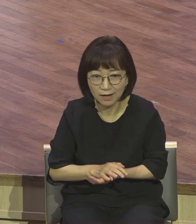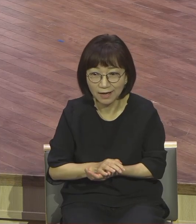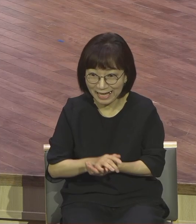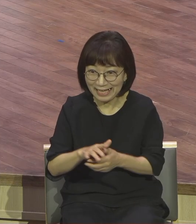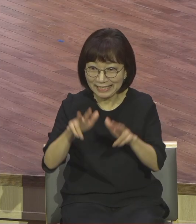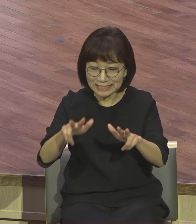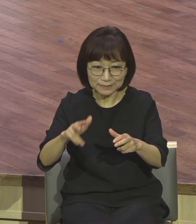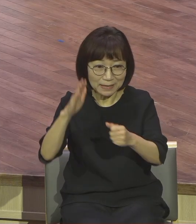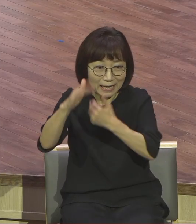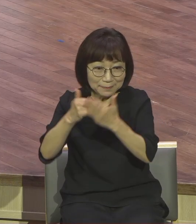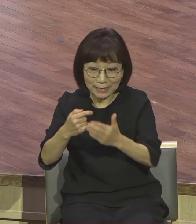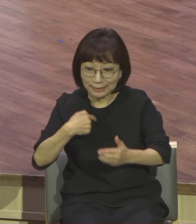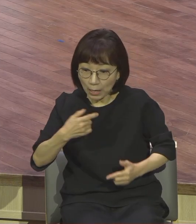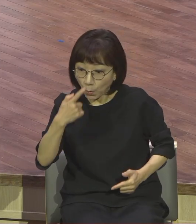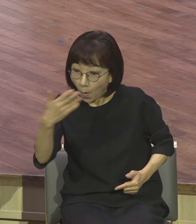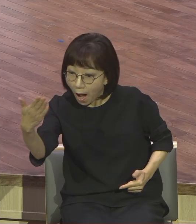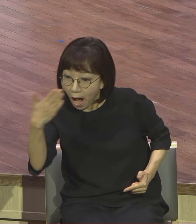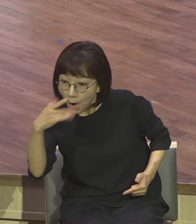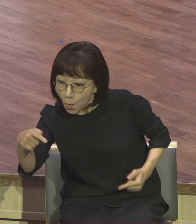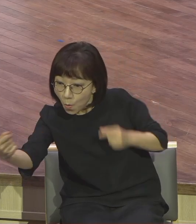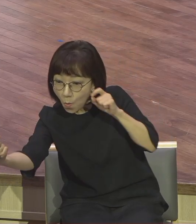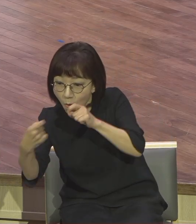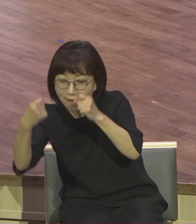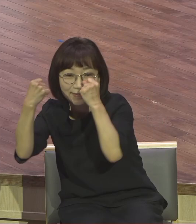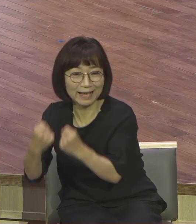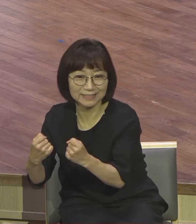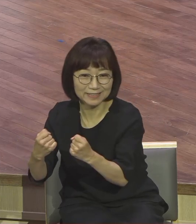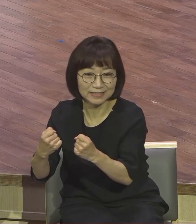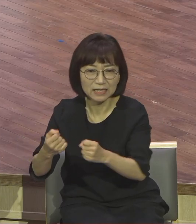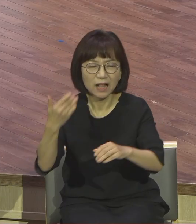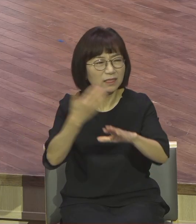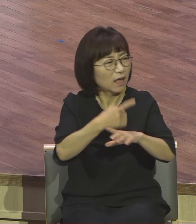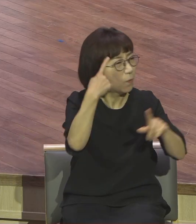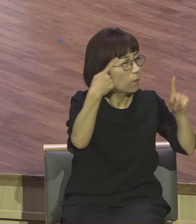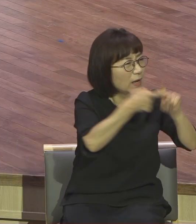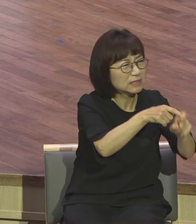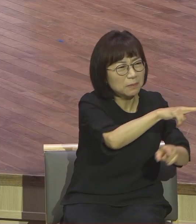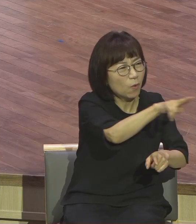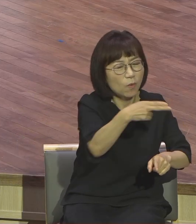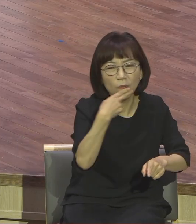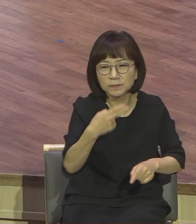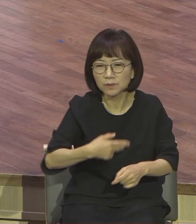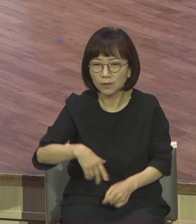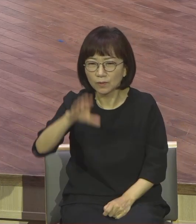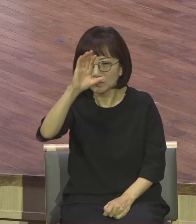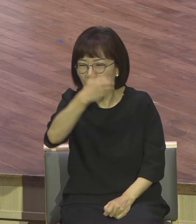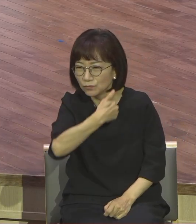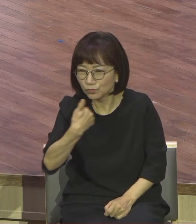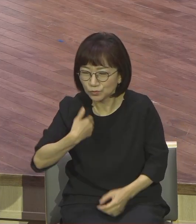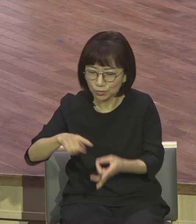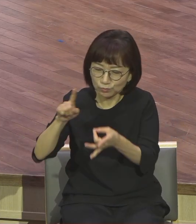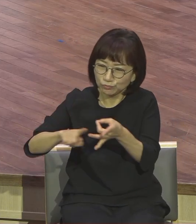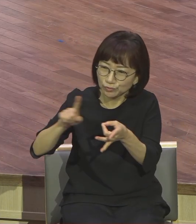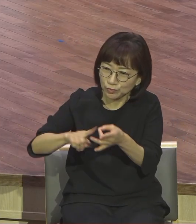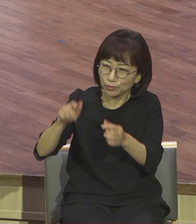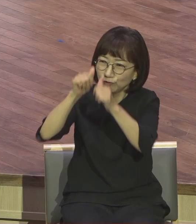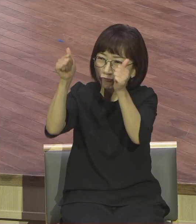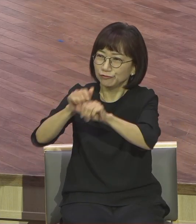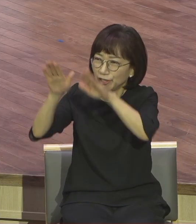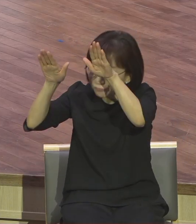계신다니까요 여러분밖에 관심이 없어요 다른데 아무 관심 무슨 천주교 불교 우상숭배한 사람도 관심이 가지겠어요 저 사단이 다 잡고